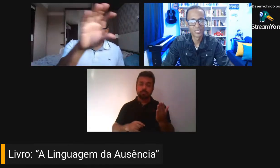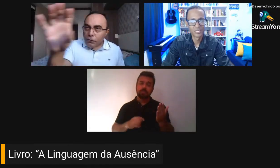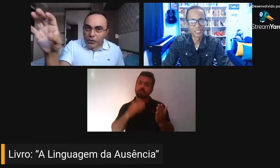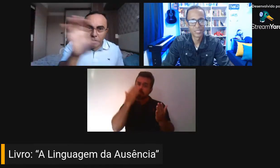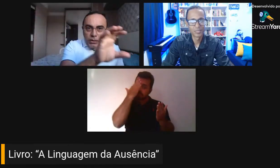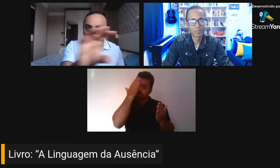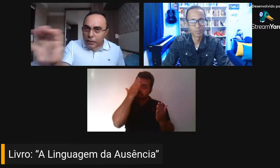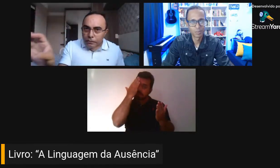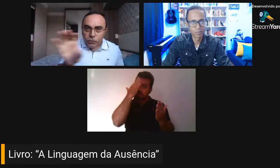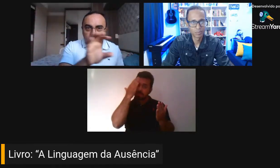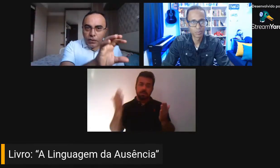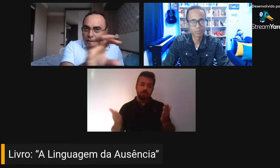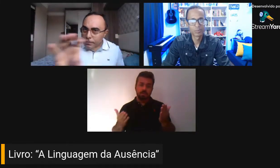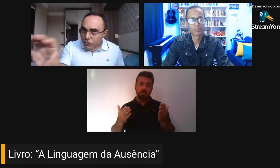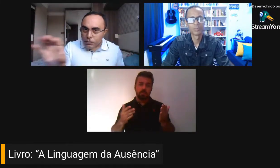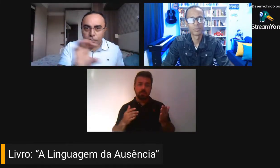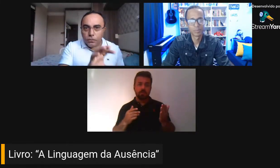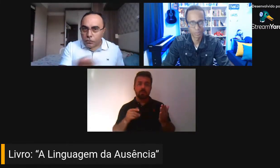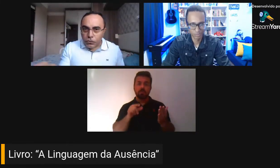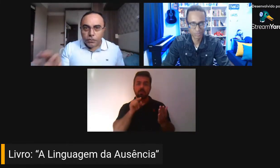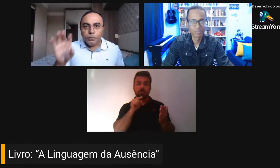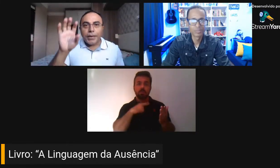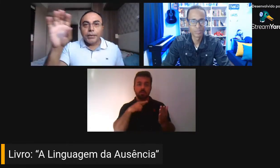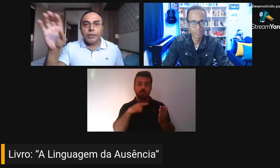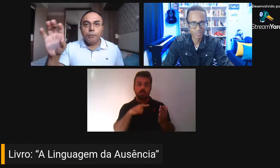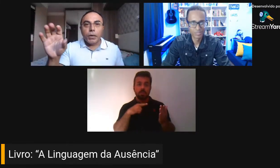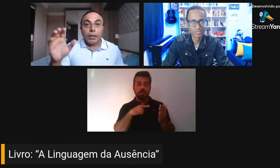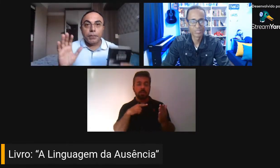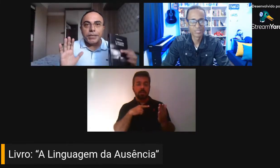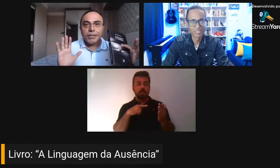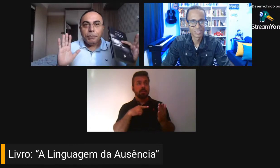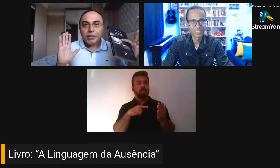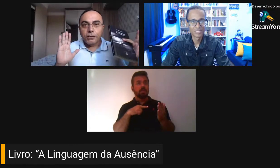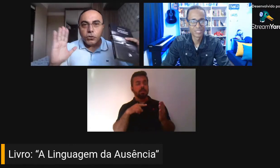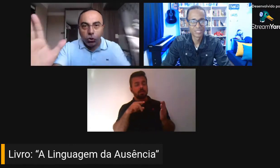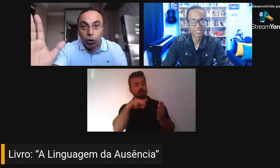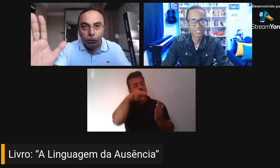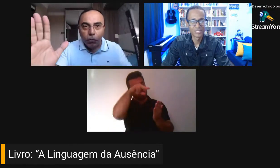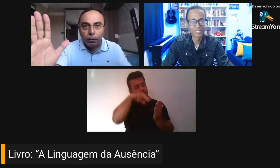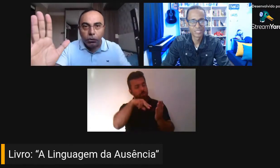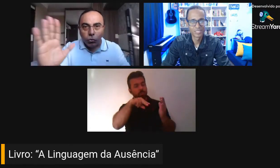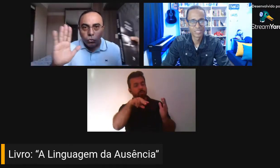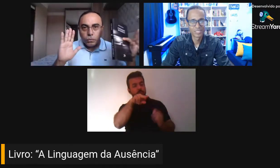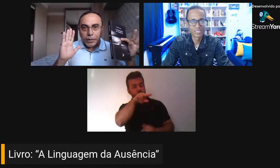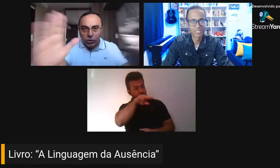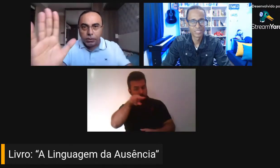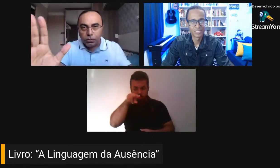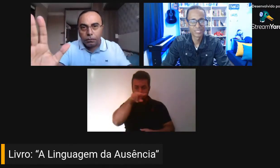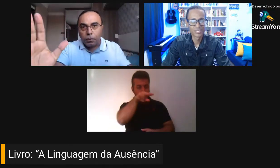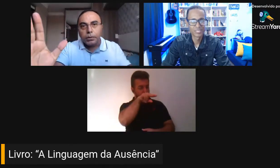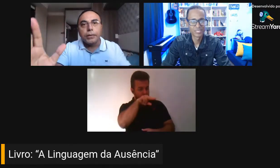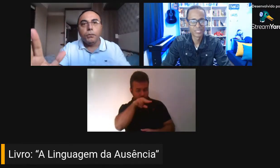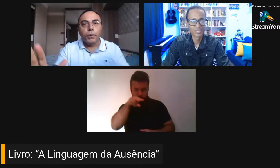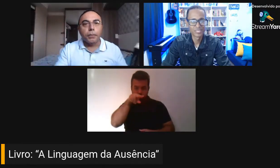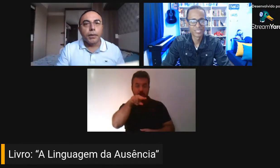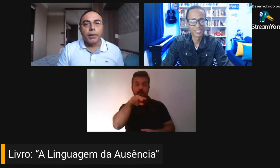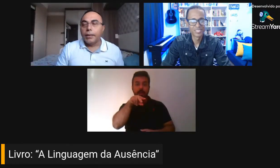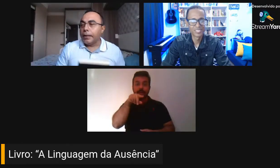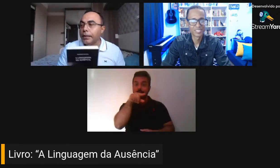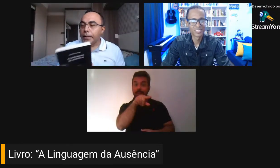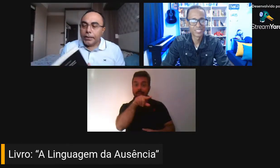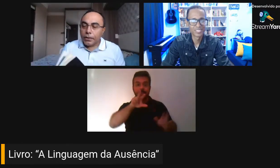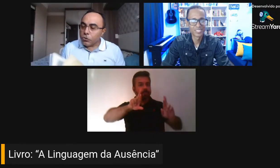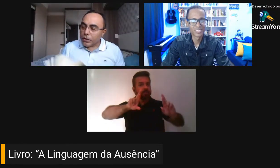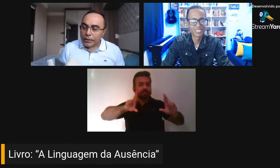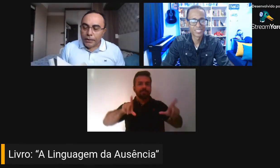você vai fatiando, você vai pegando aqui por etapas. Esse parece que você olha o poema todo para ti. Está aqui o poema.